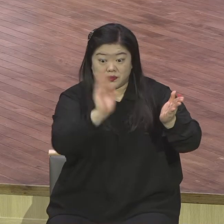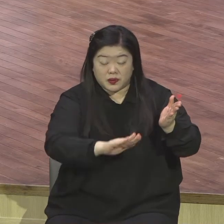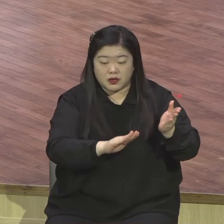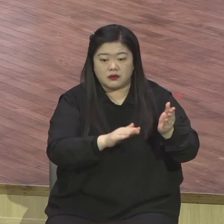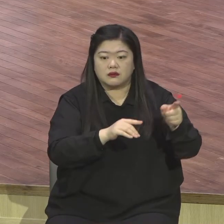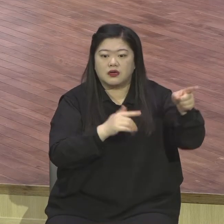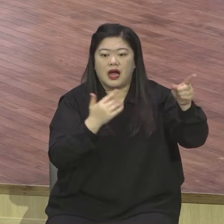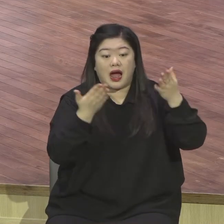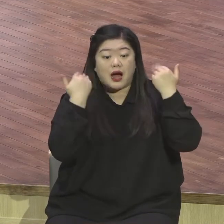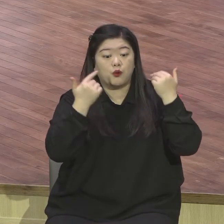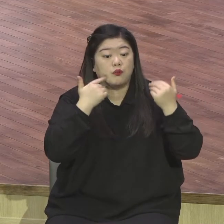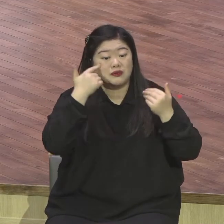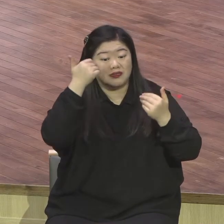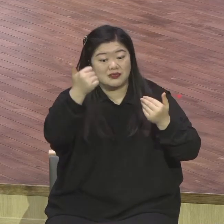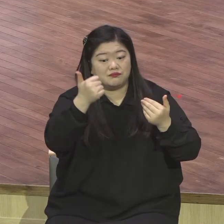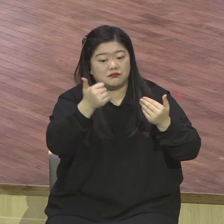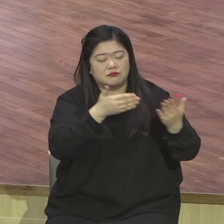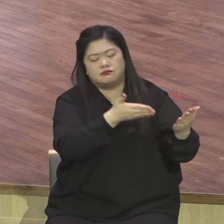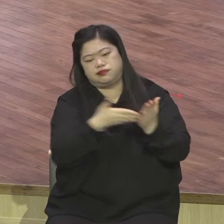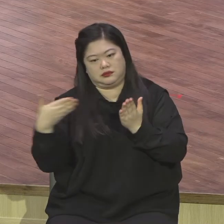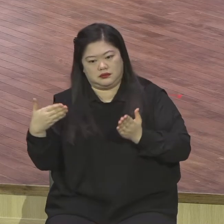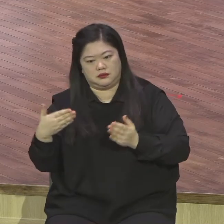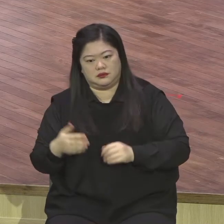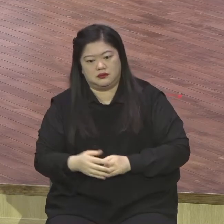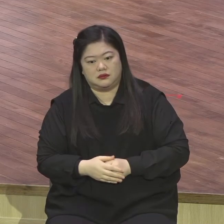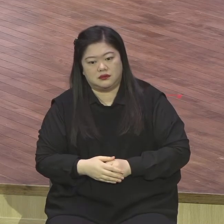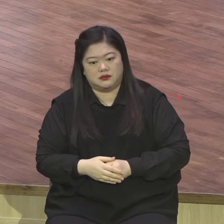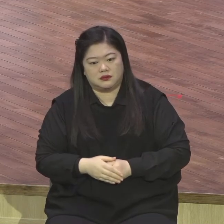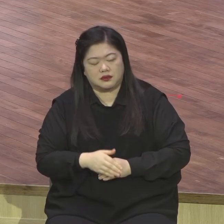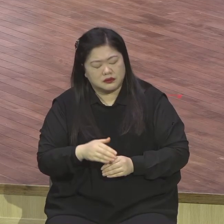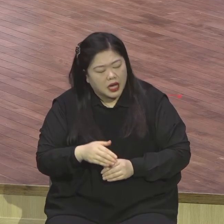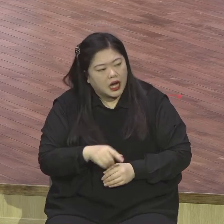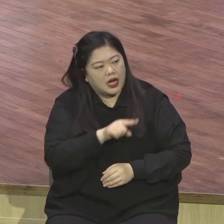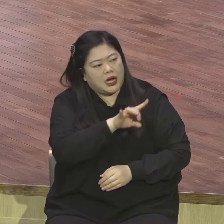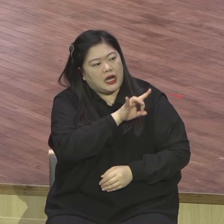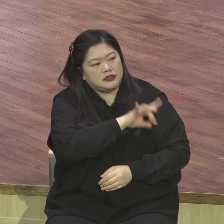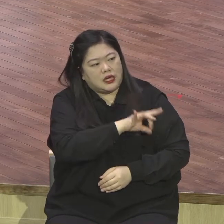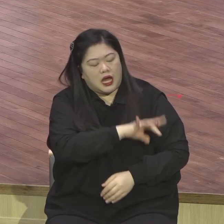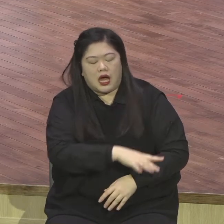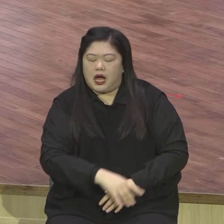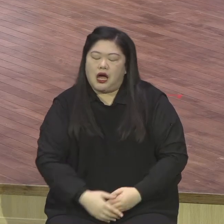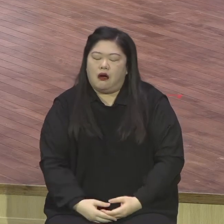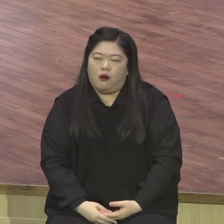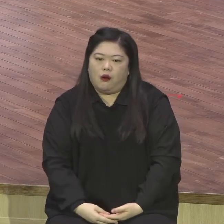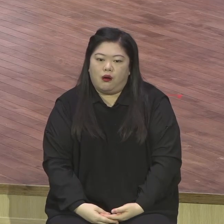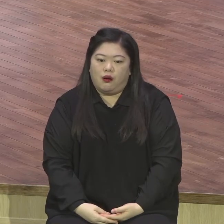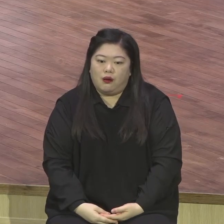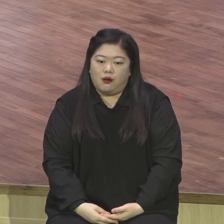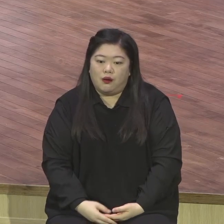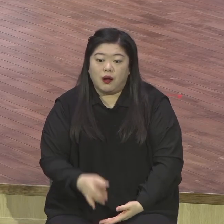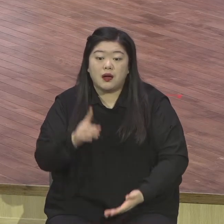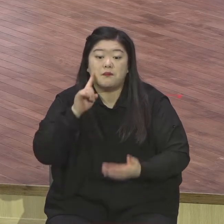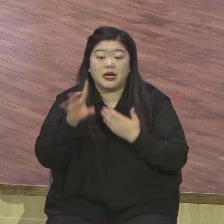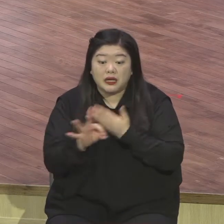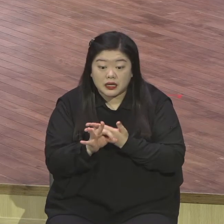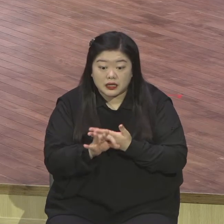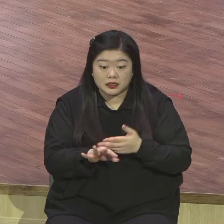믿음이 확실치 못한 사람들이 그런 신학과를 다니면 나중에 완전히 그들처럼 되어서 나옵니다.